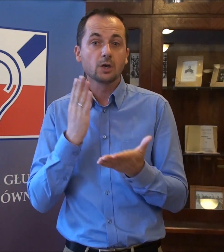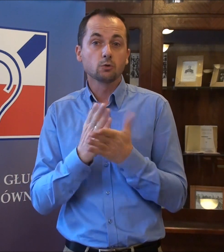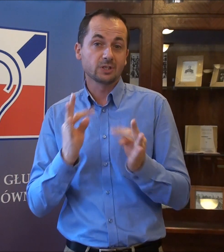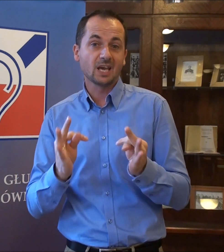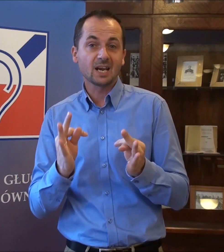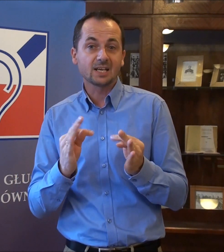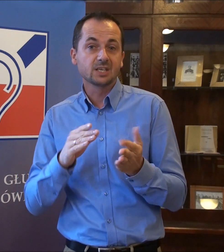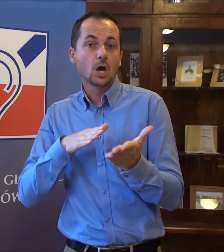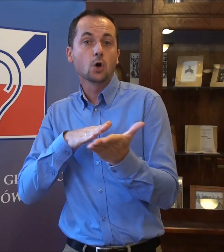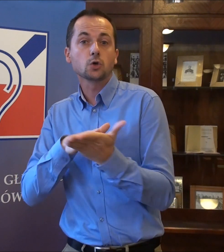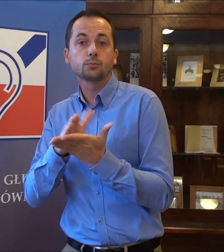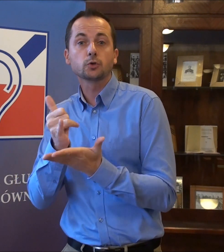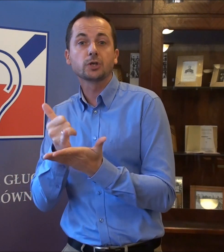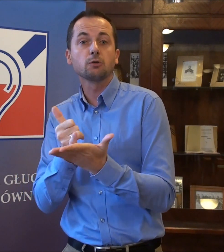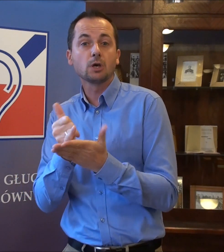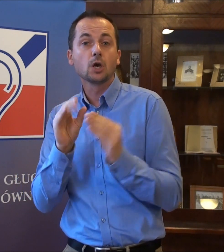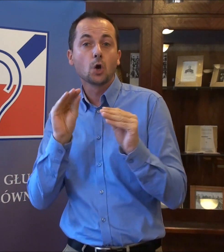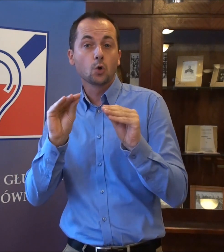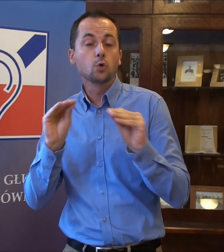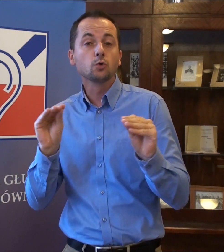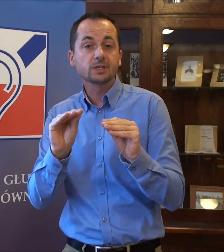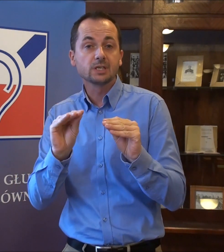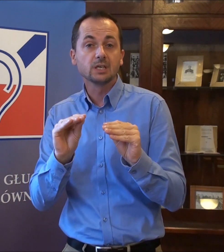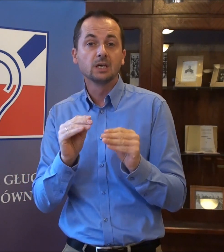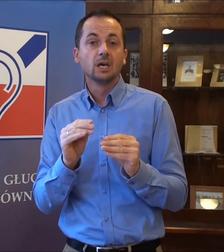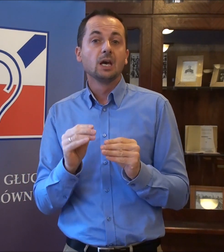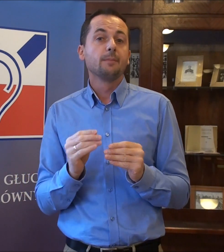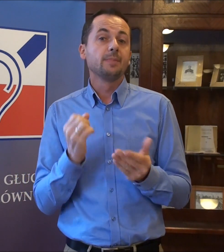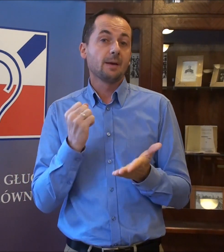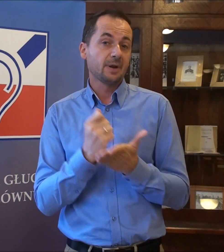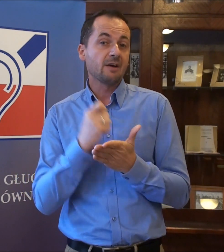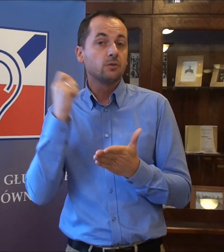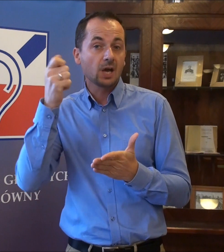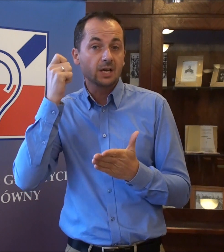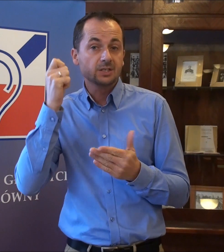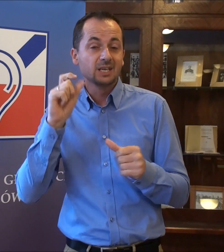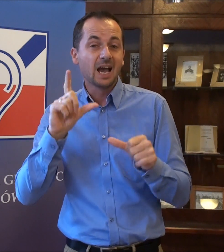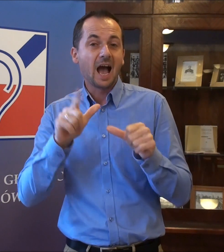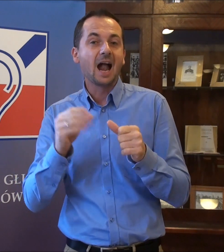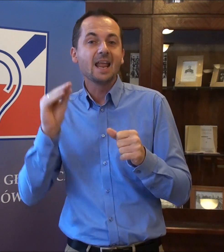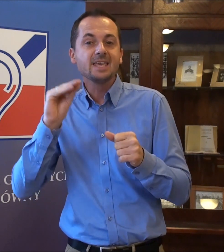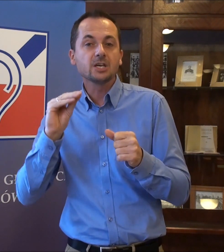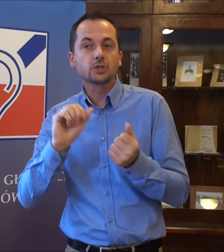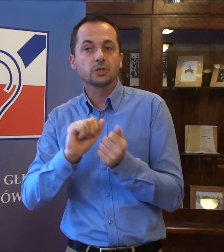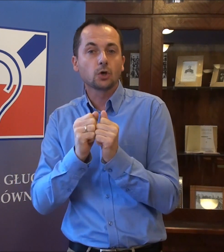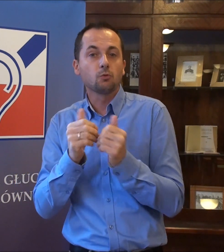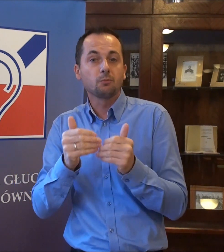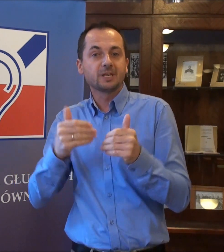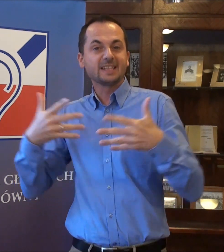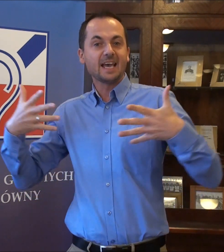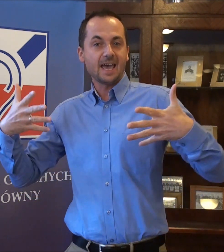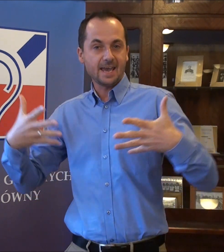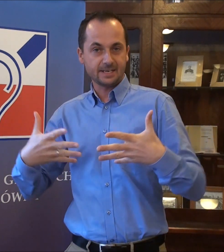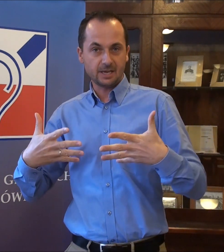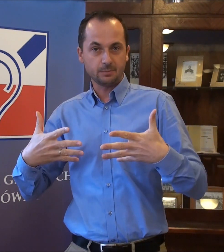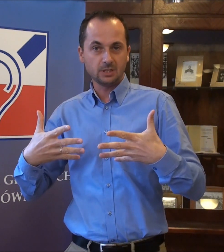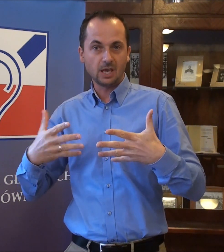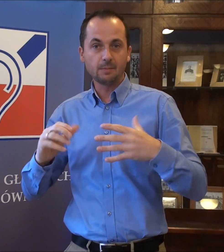już teraz rozpoczęły kursy na prawo jazdy, ale jeszcze są przed egzaminem,